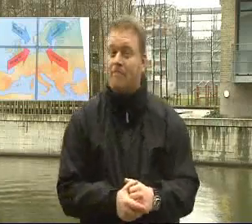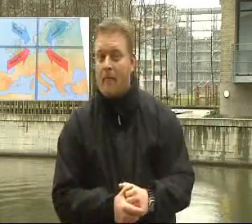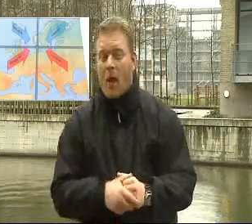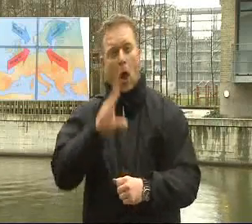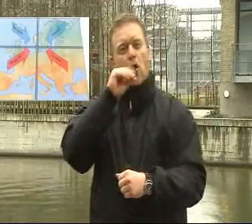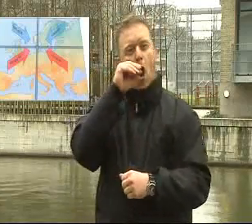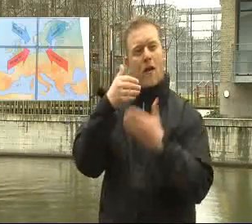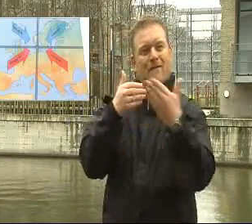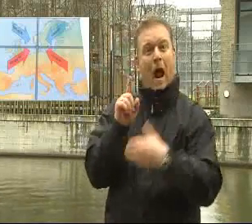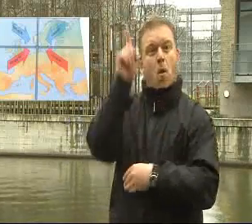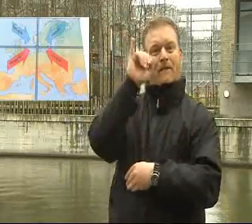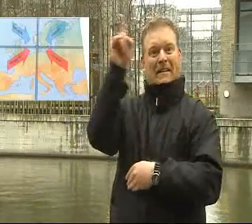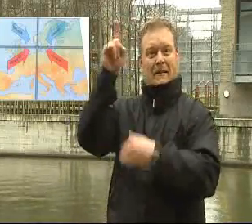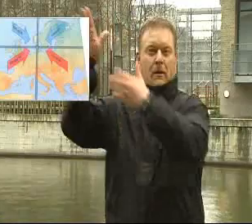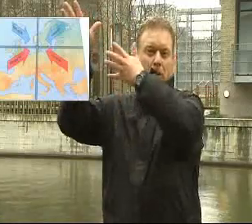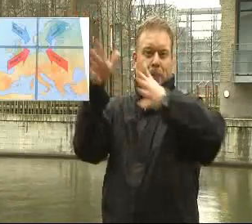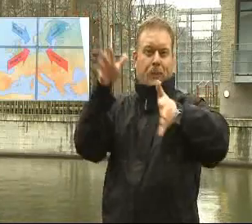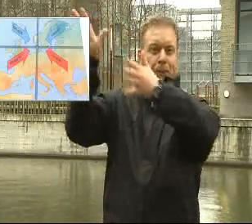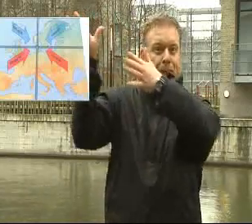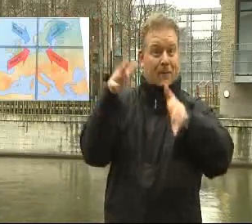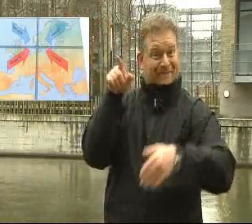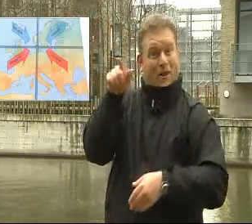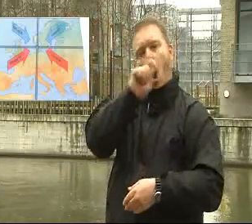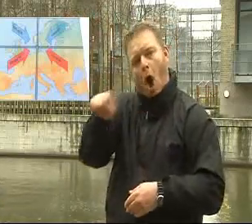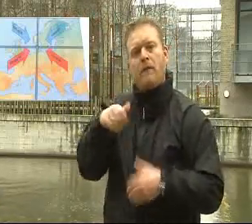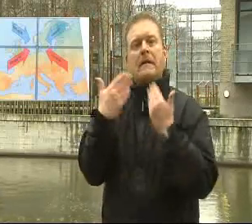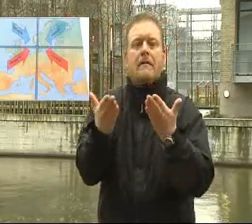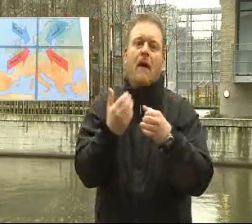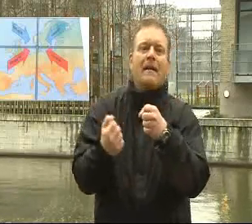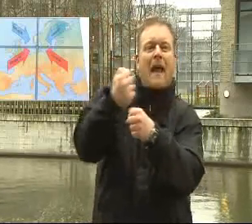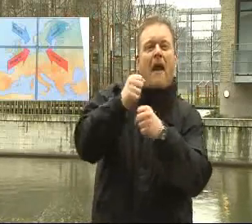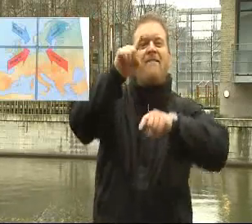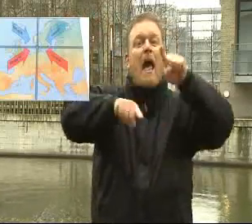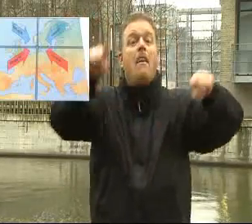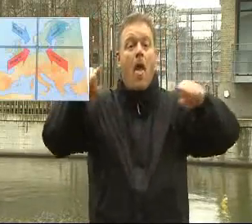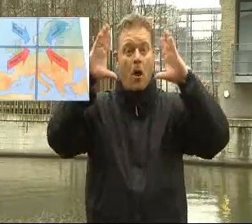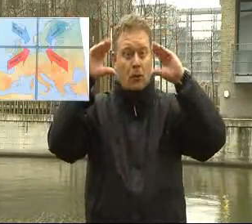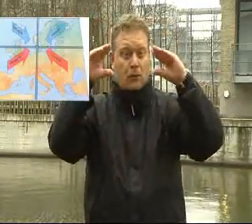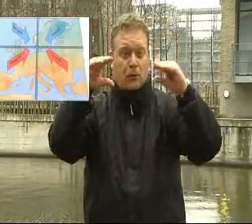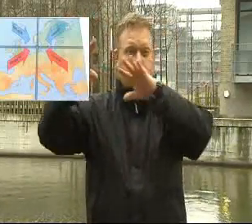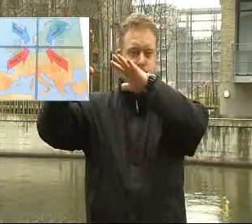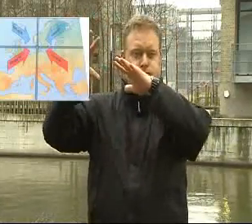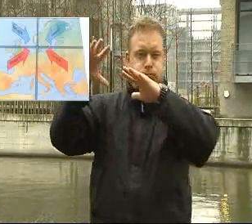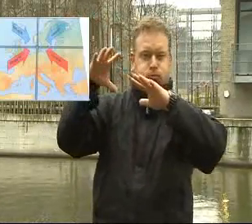Om sommeren betyder vinden fra nordvest kølige dage med vækstende skydække. Kulden får vi fra Nordatlanten.